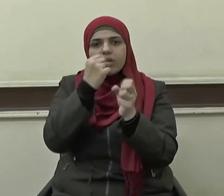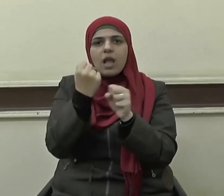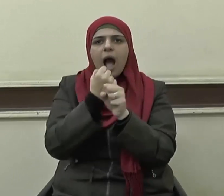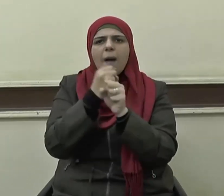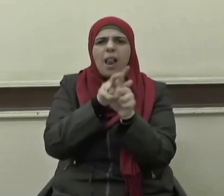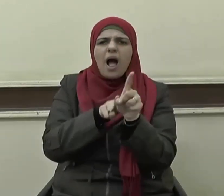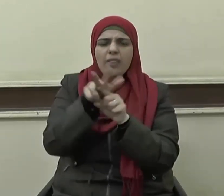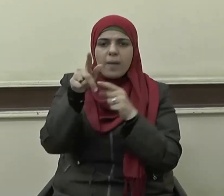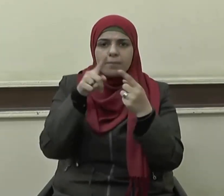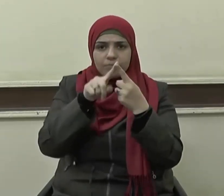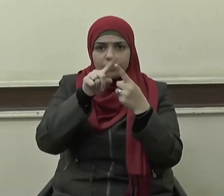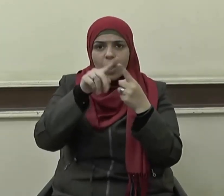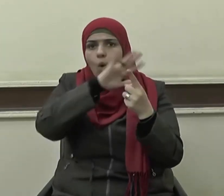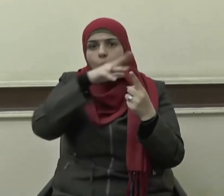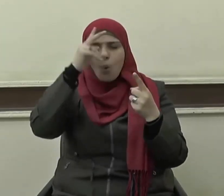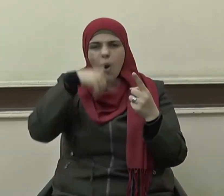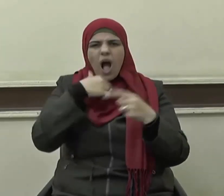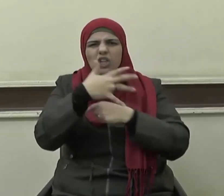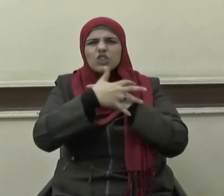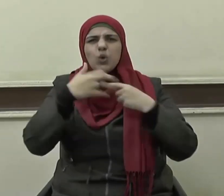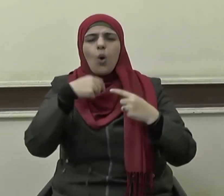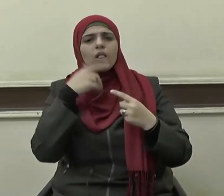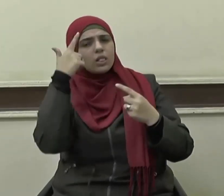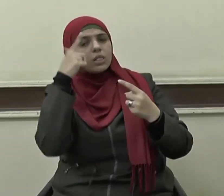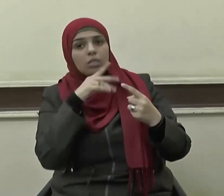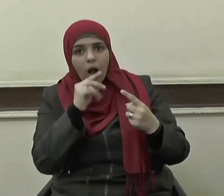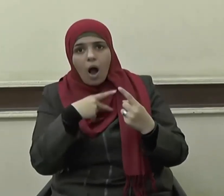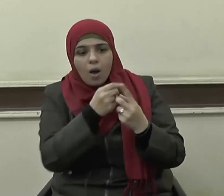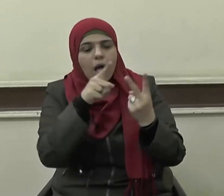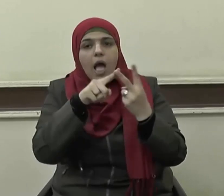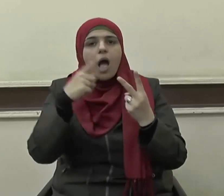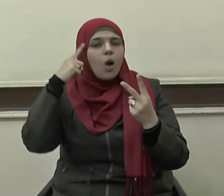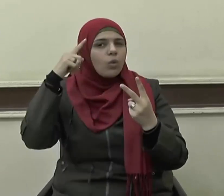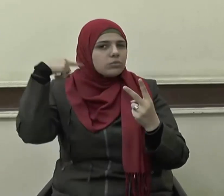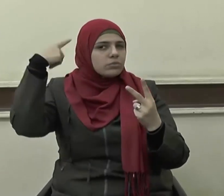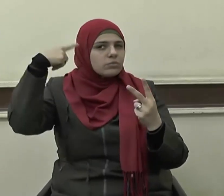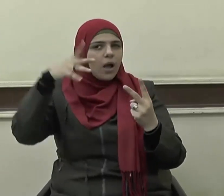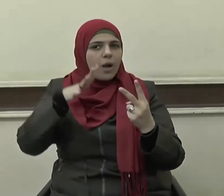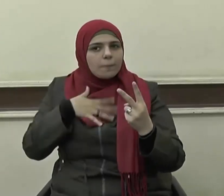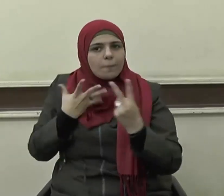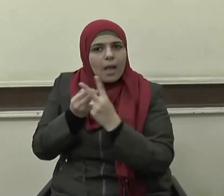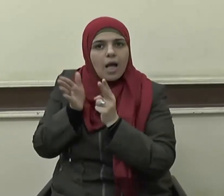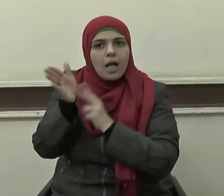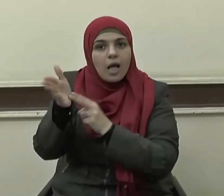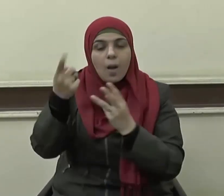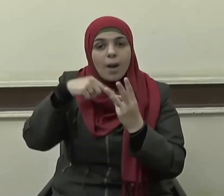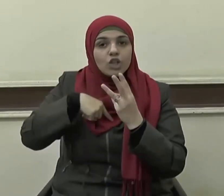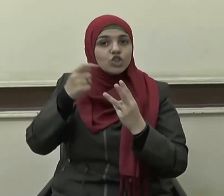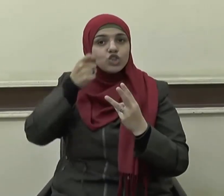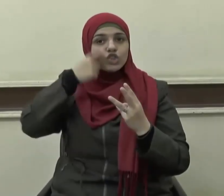شح مطاع وهوى متبع وإعجاب المرء برأيه ثالثها